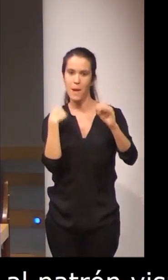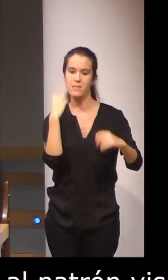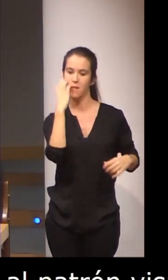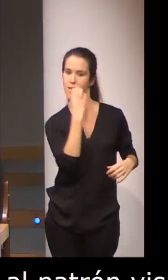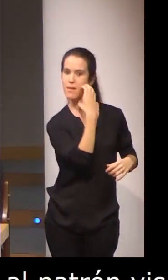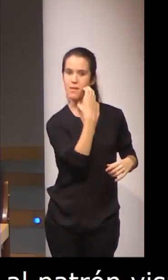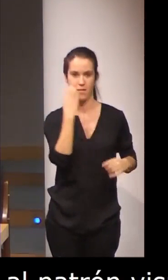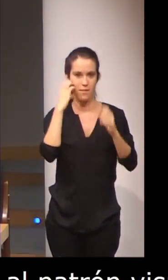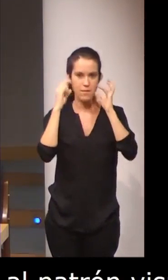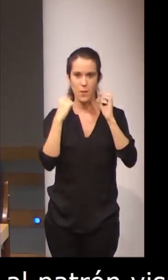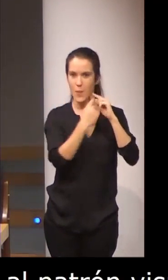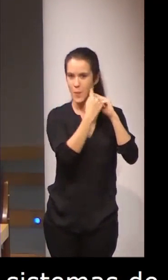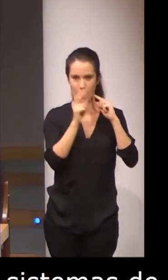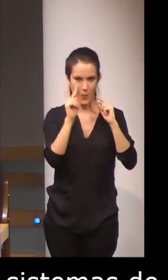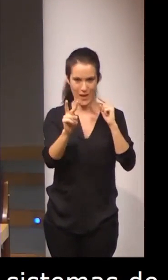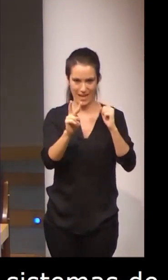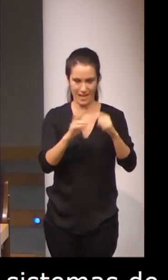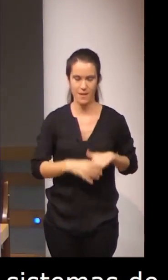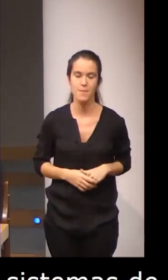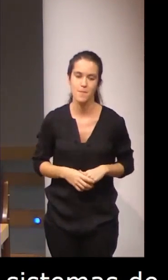cara. Pero, ¿qué ocurre?